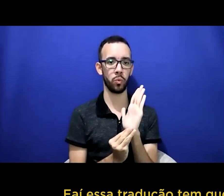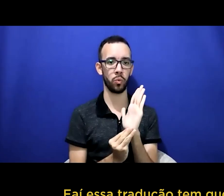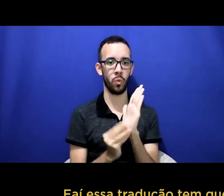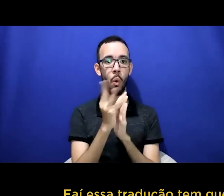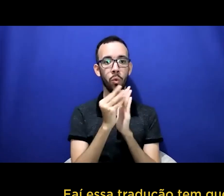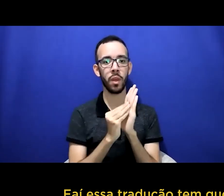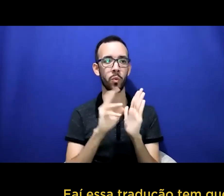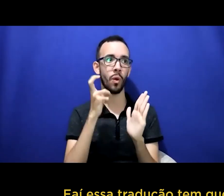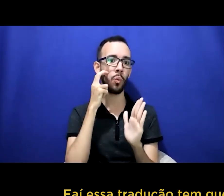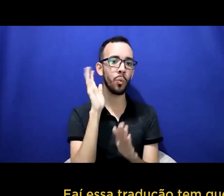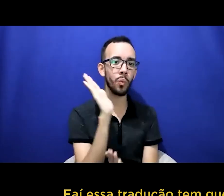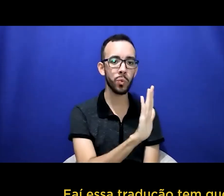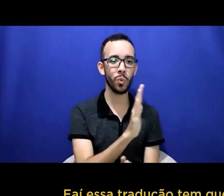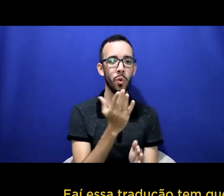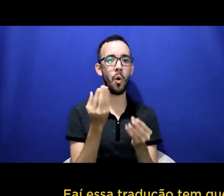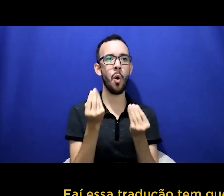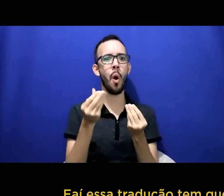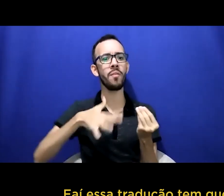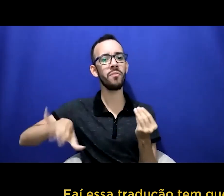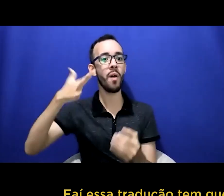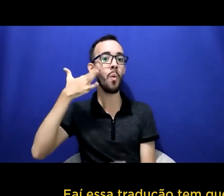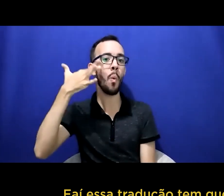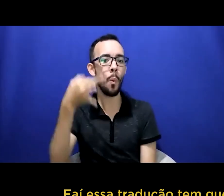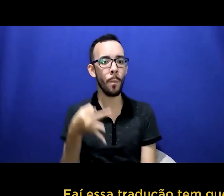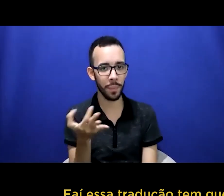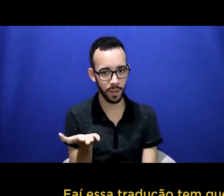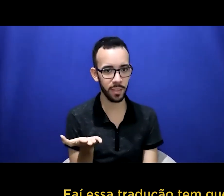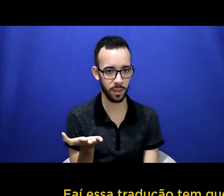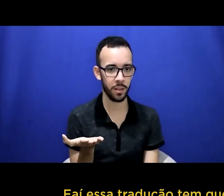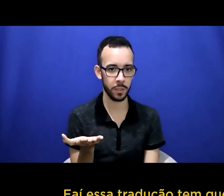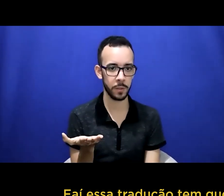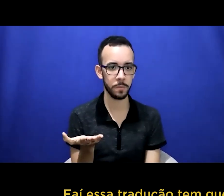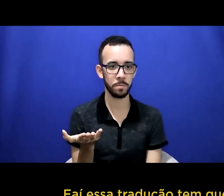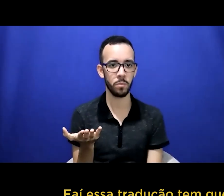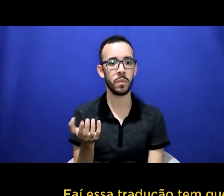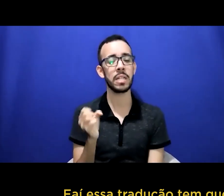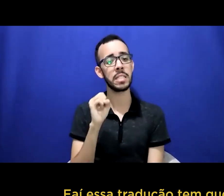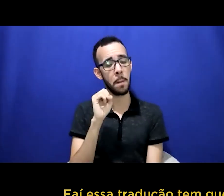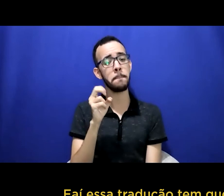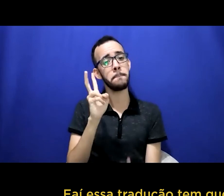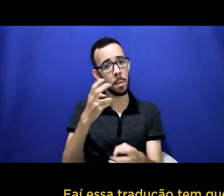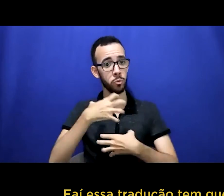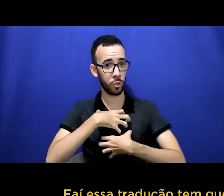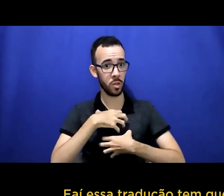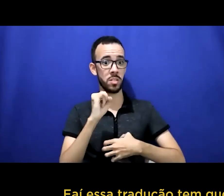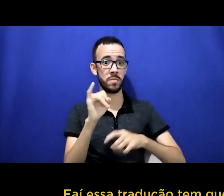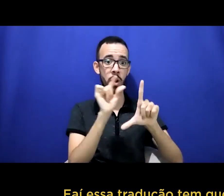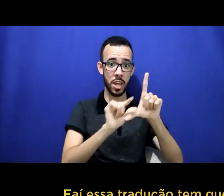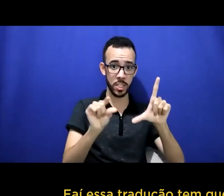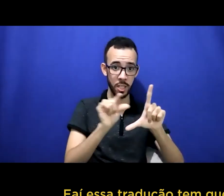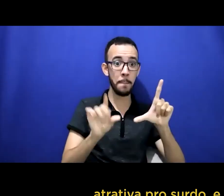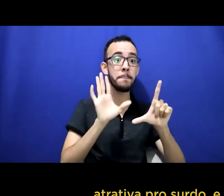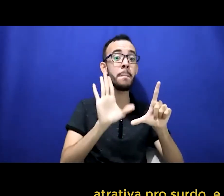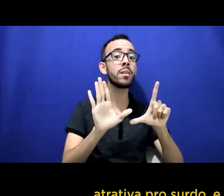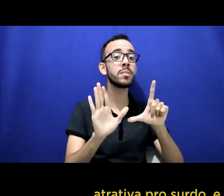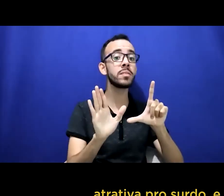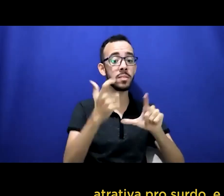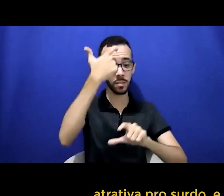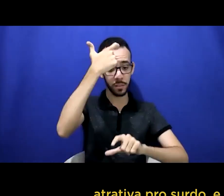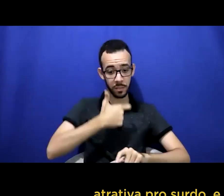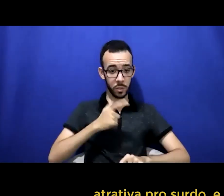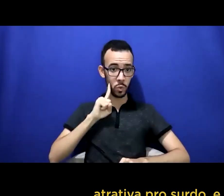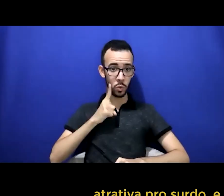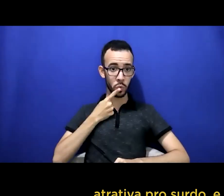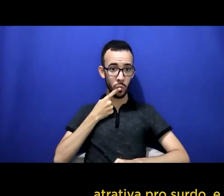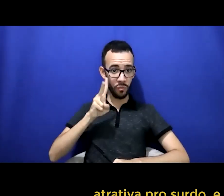essa tradução ela tem que vir carregada de cultura e de uma forma que seja atrativa para o